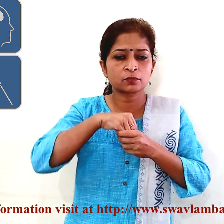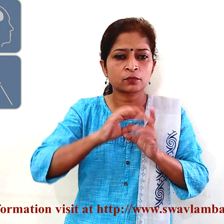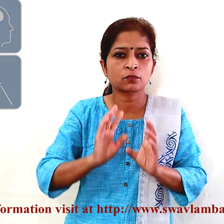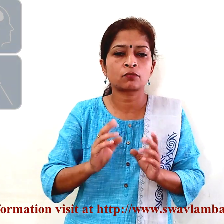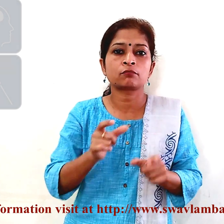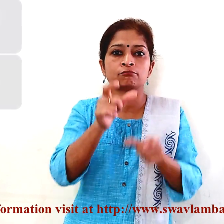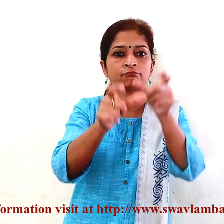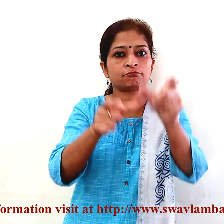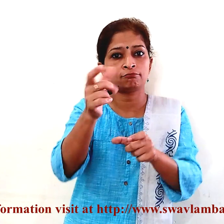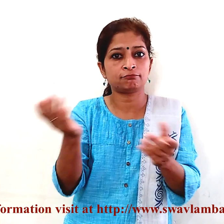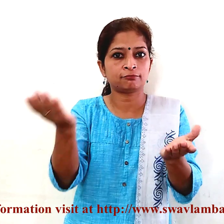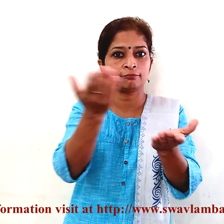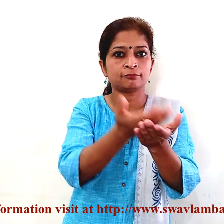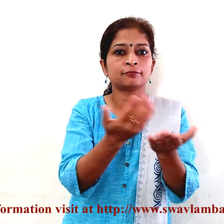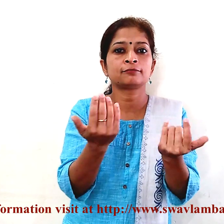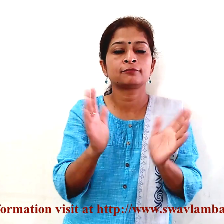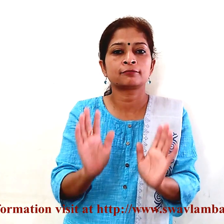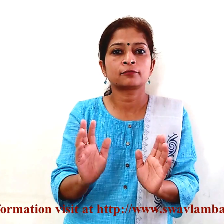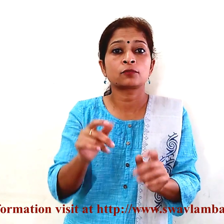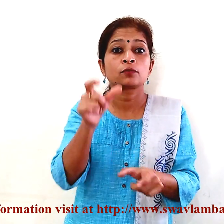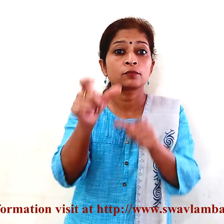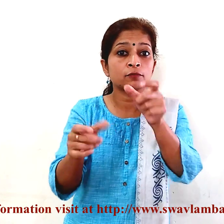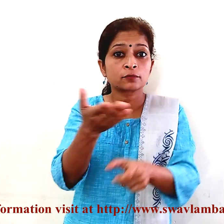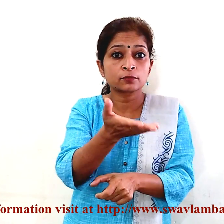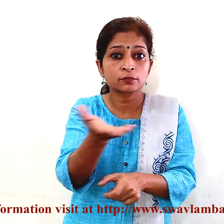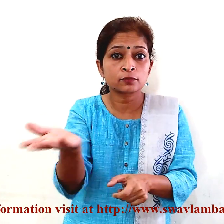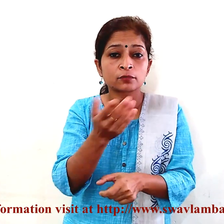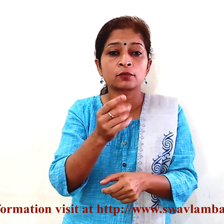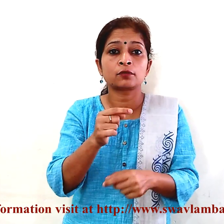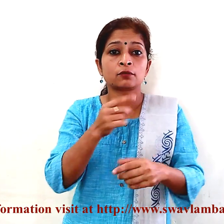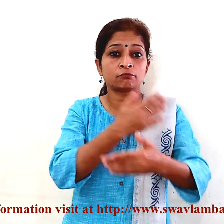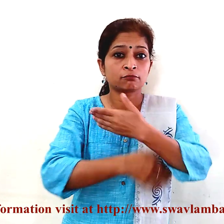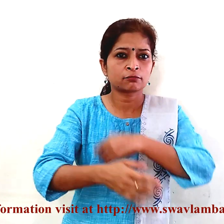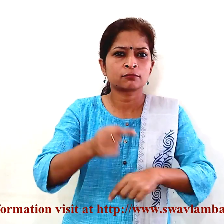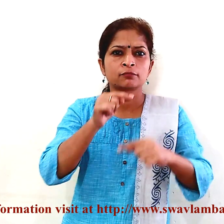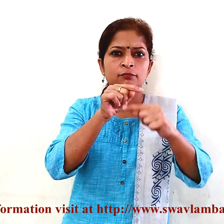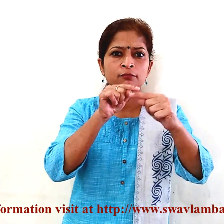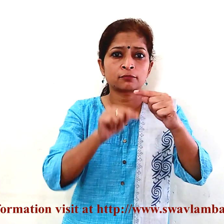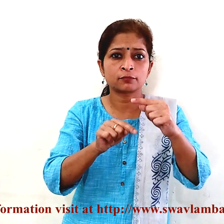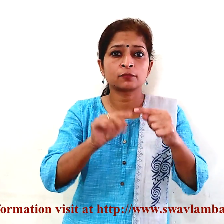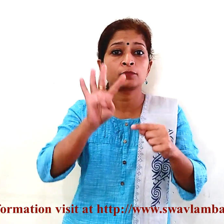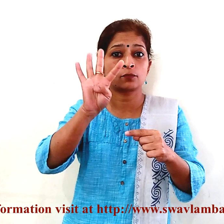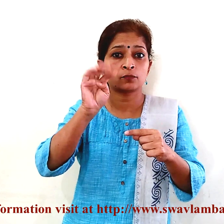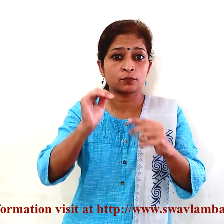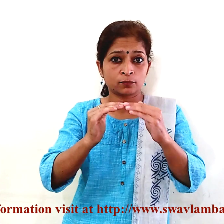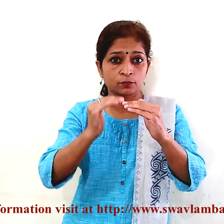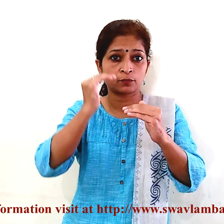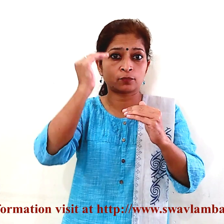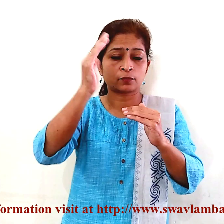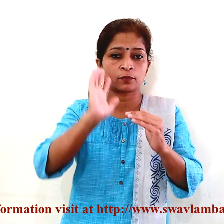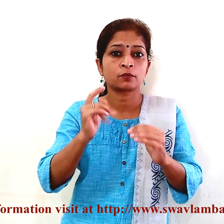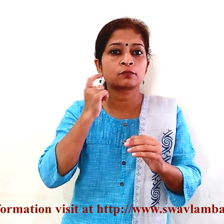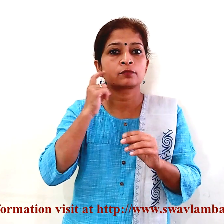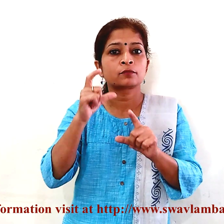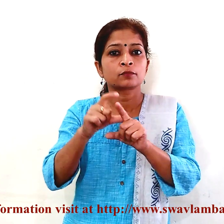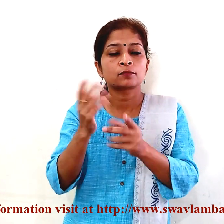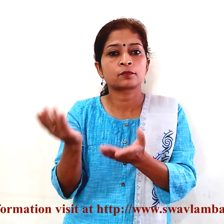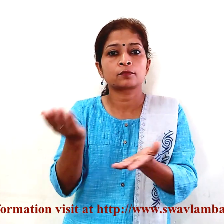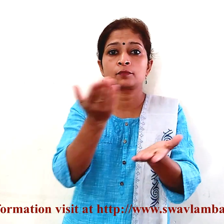होंगे। ऐसे व्यक्ति जिनकी विकलांगता 40 प्रतिशत से अधिक है वो इस ID कार्ड के लिए पात्र